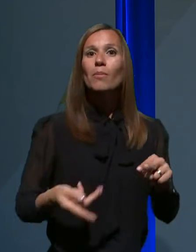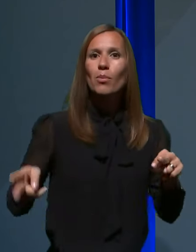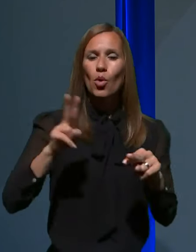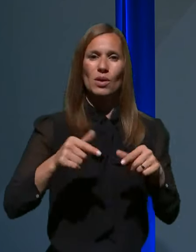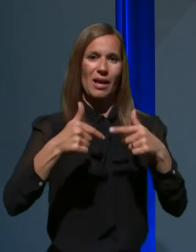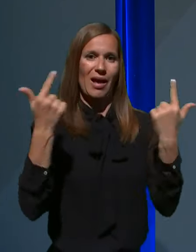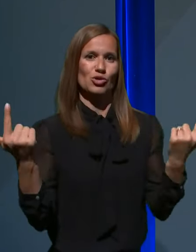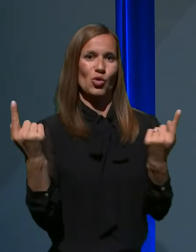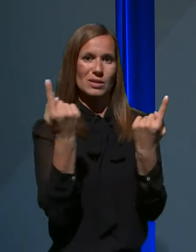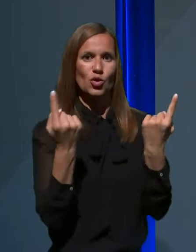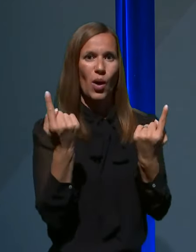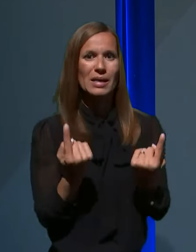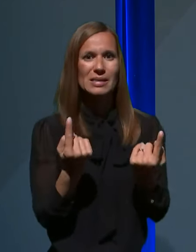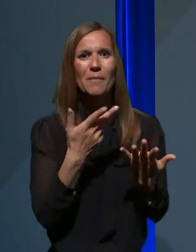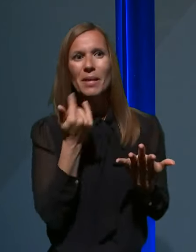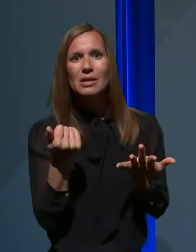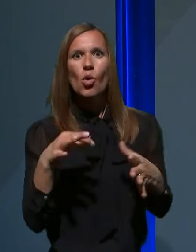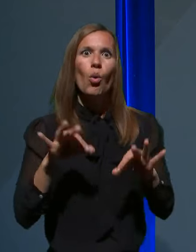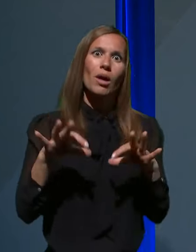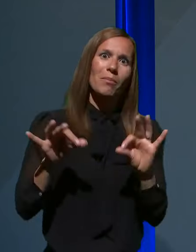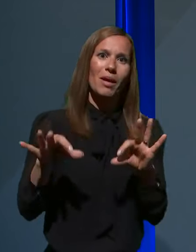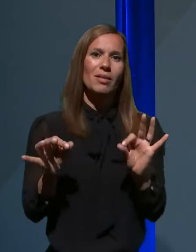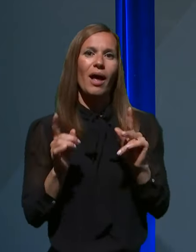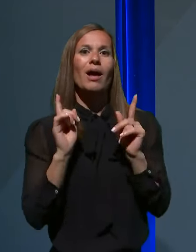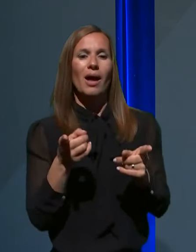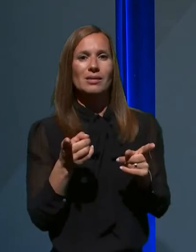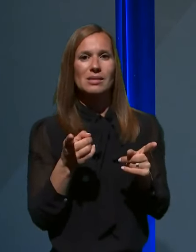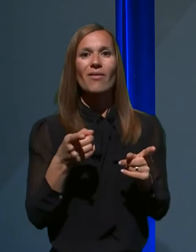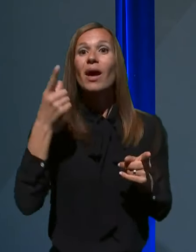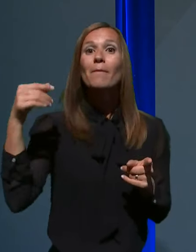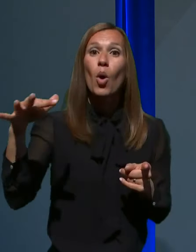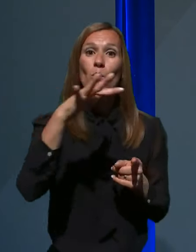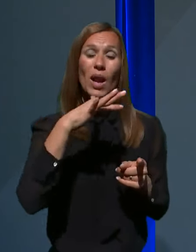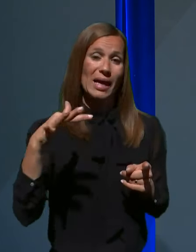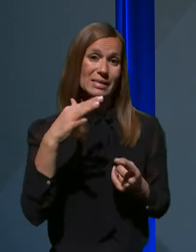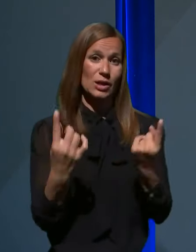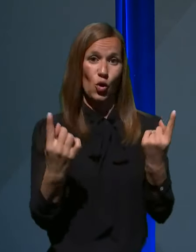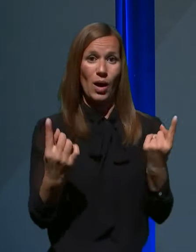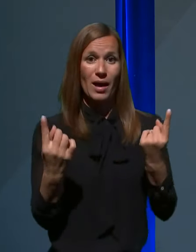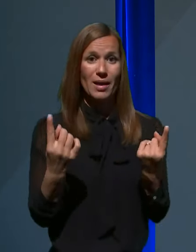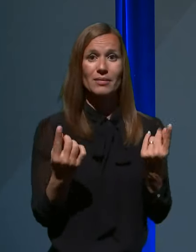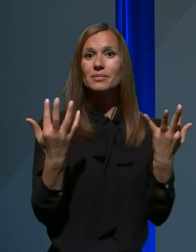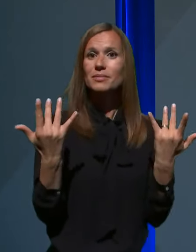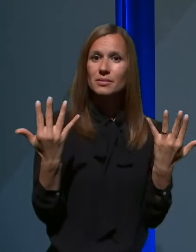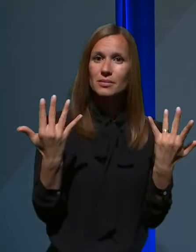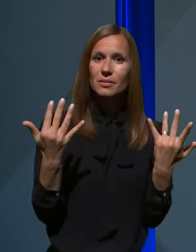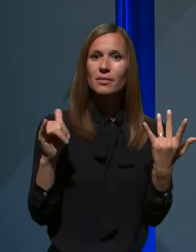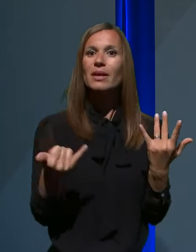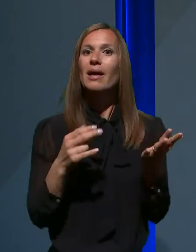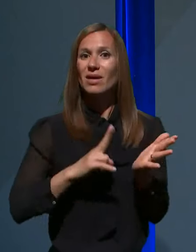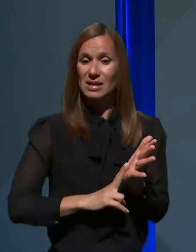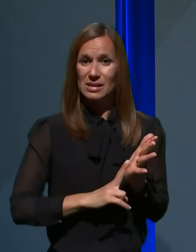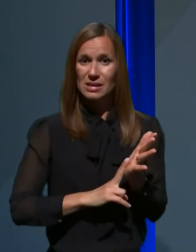brez pretiranega ugibanja, kaj se pravzaprav v populaciji dogaja, kolik še ni je v resnici,